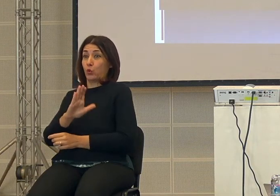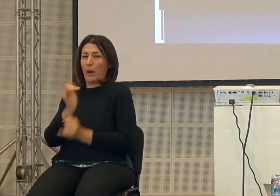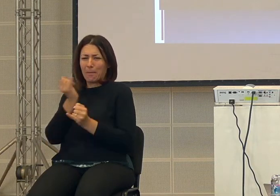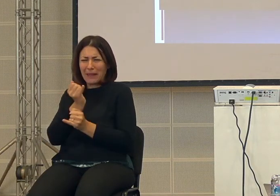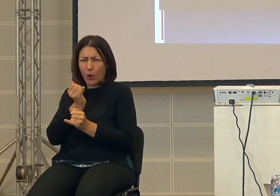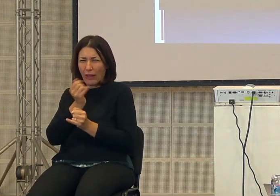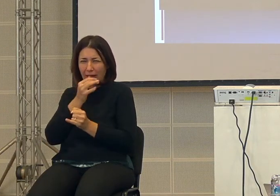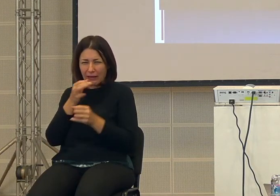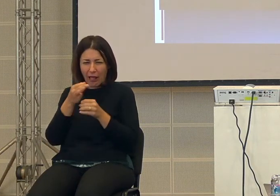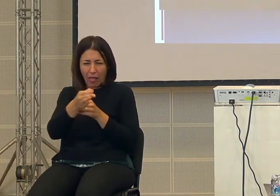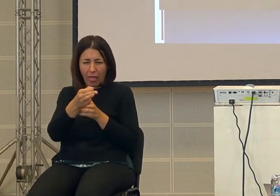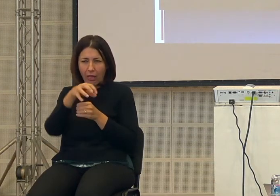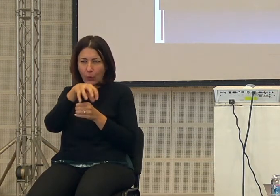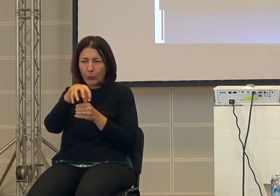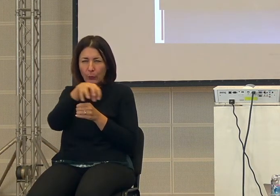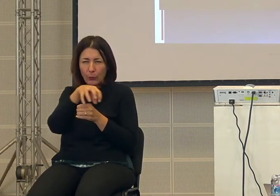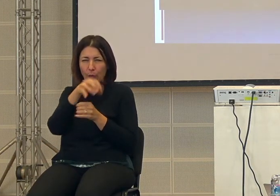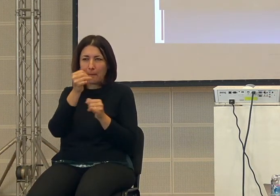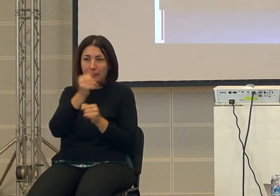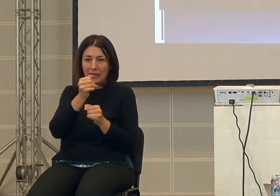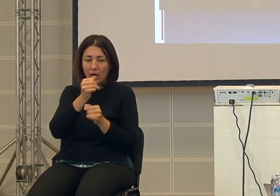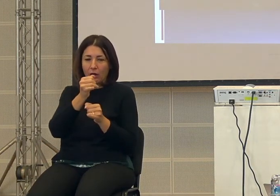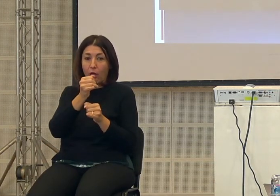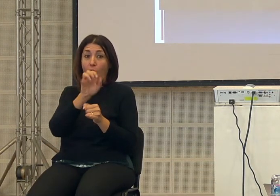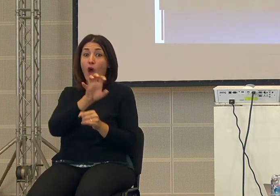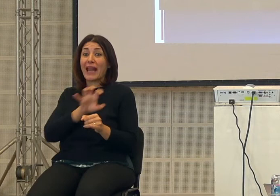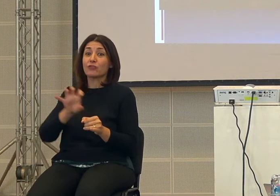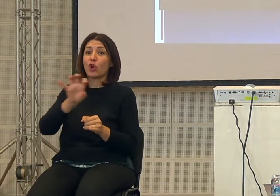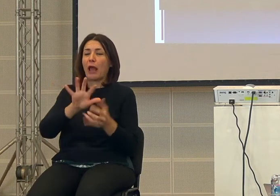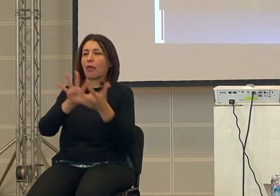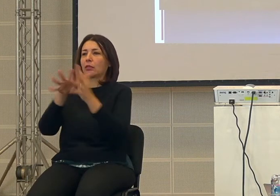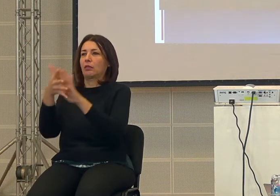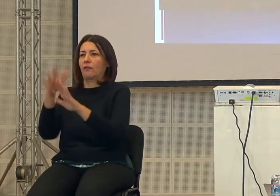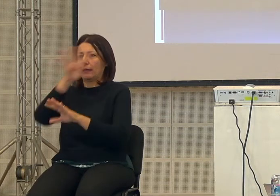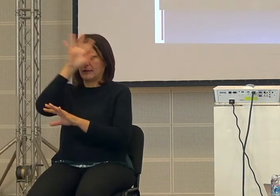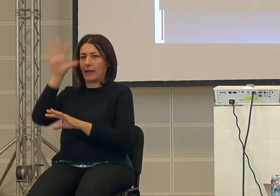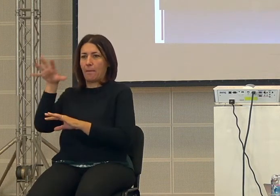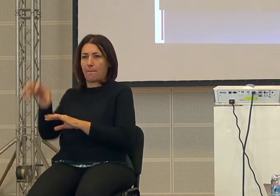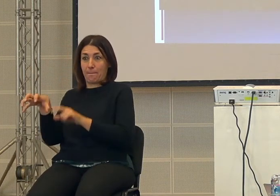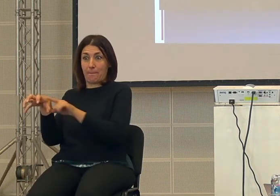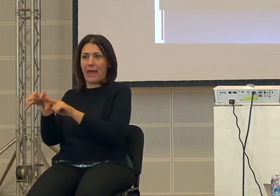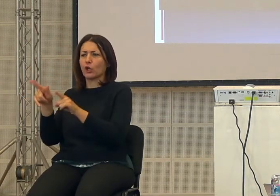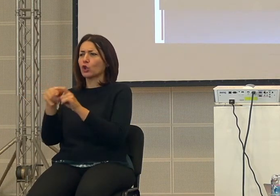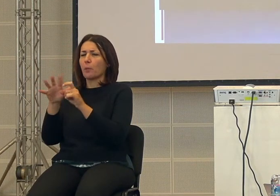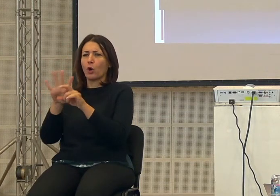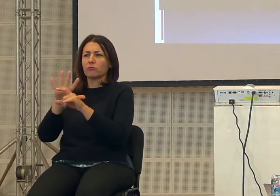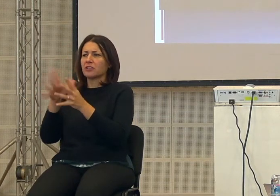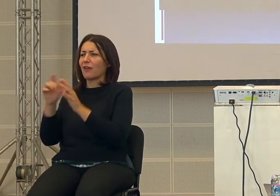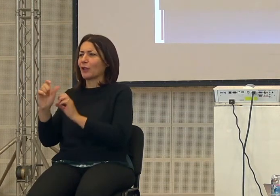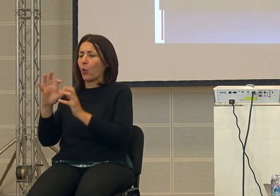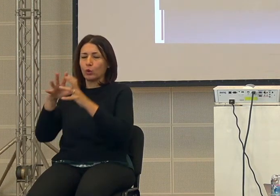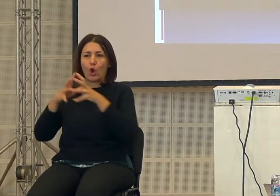ma ormai abbastanza diciamo imperi regionali ormai siamo diventati una cultura globale cioè quindi possiamo